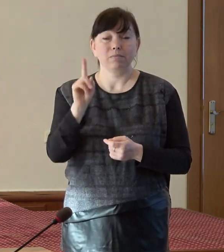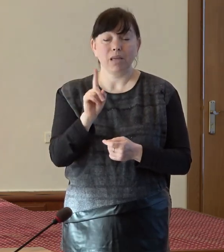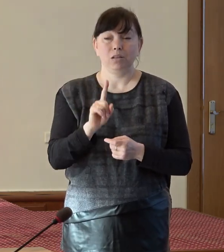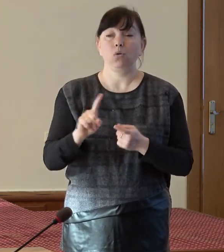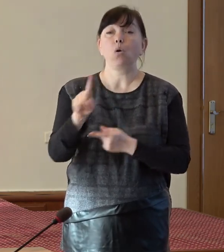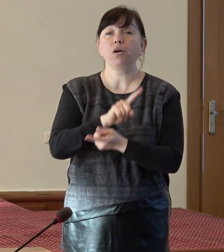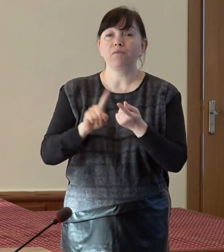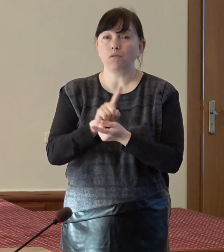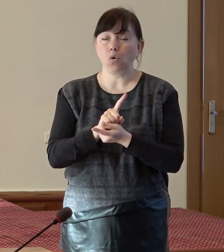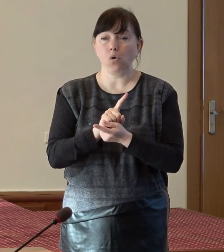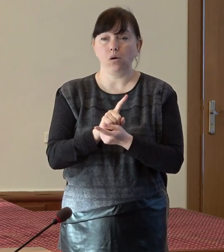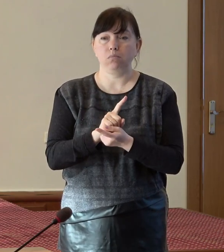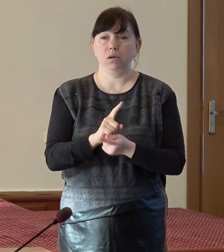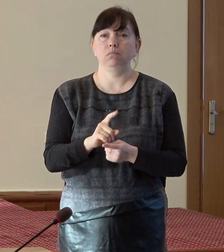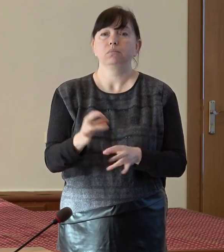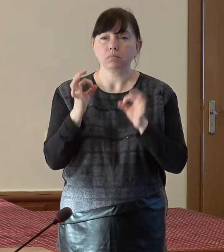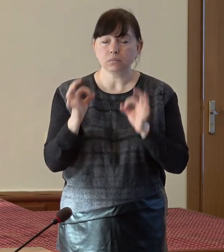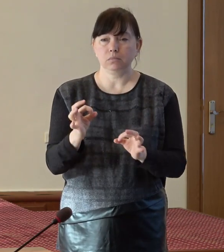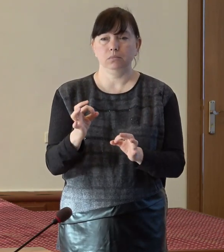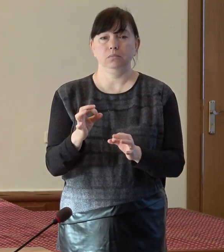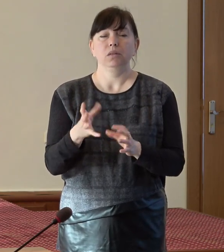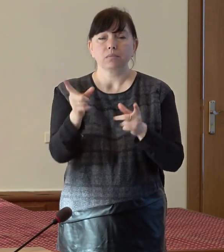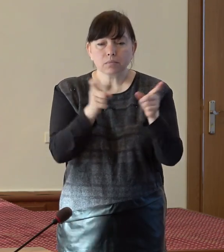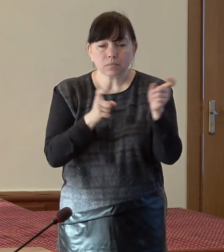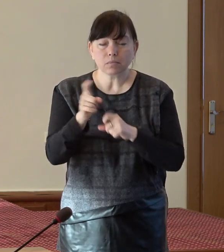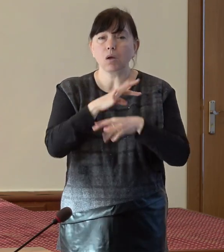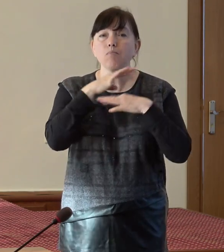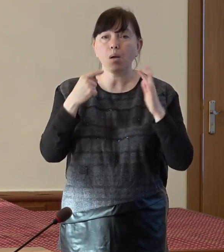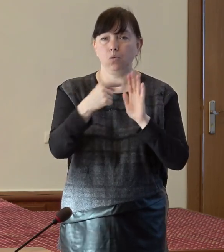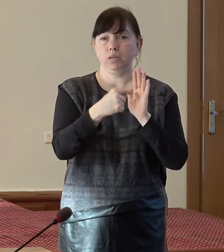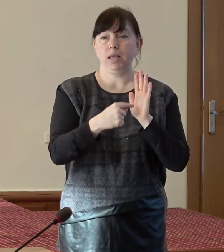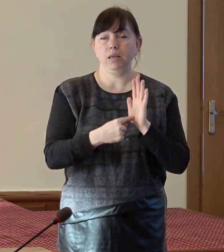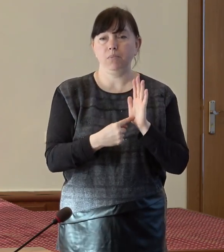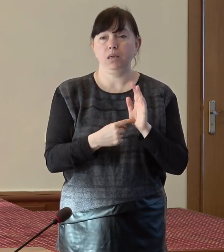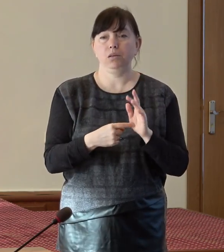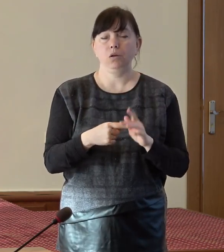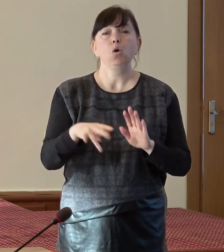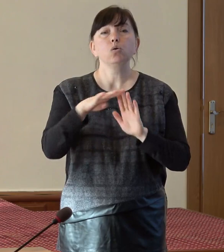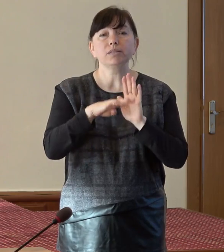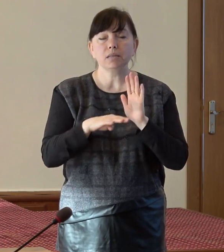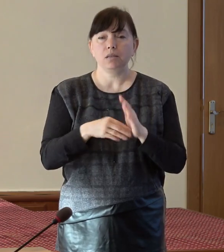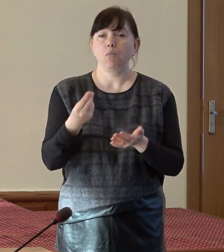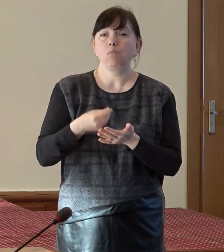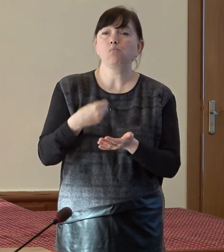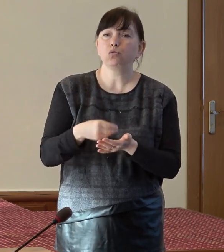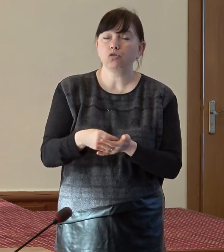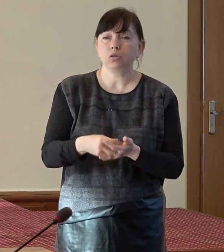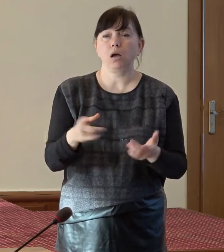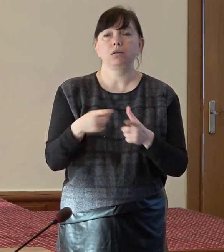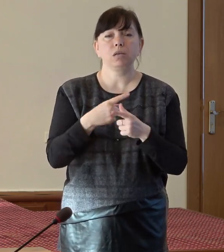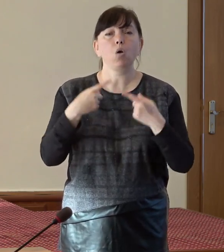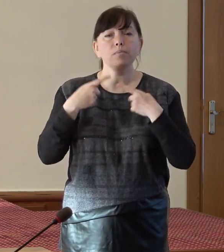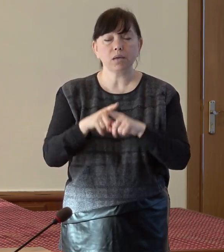reformă eficientă implică mai multe elemente. Un sistem bugetar sau un mecanism de